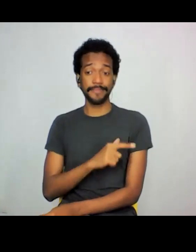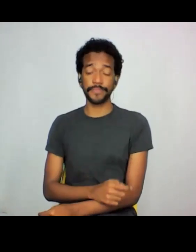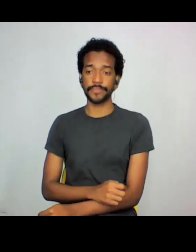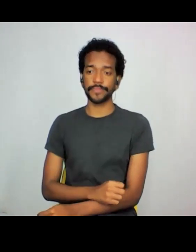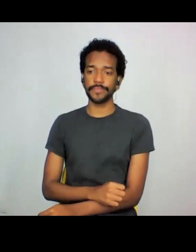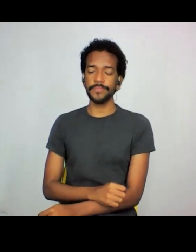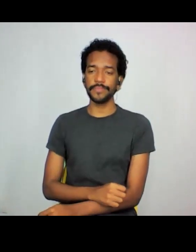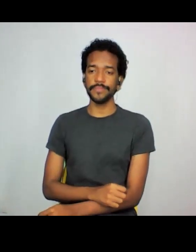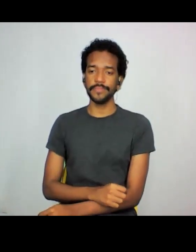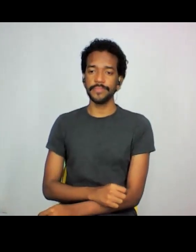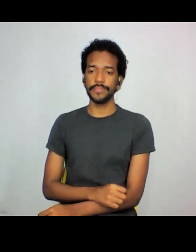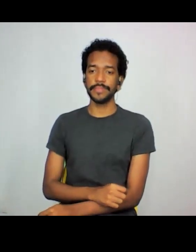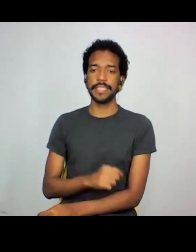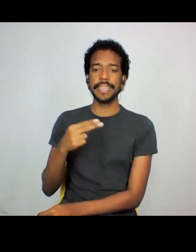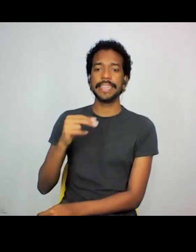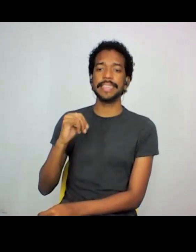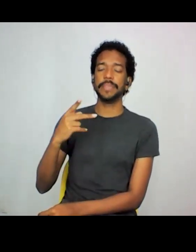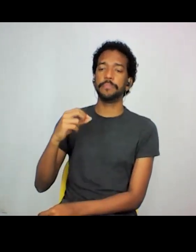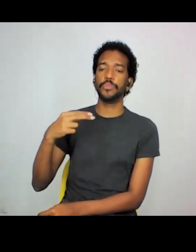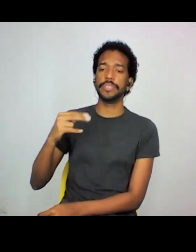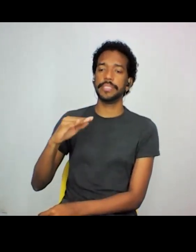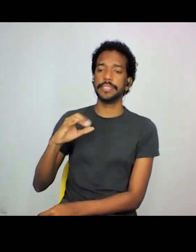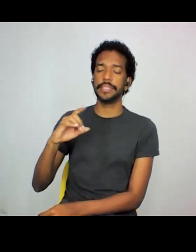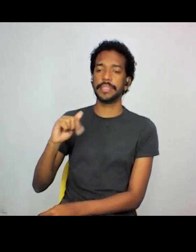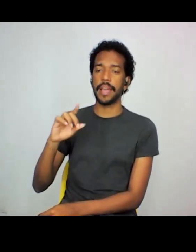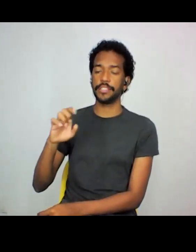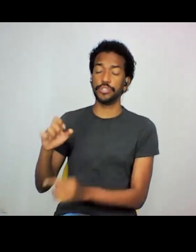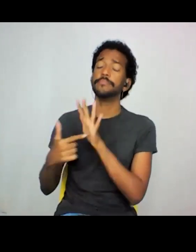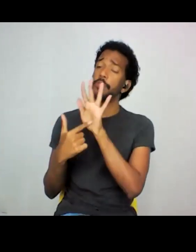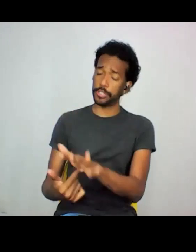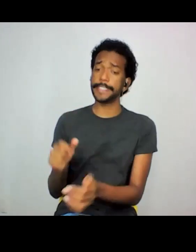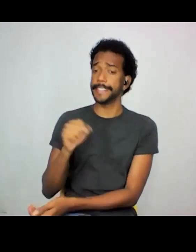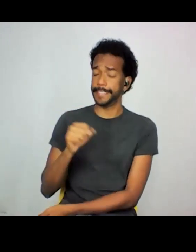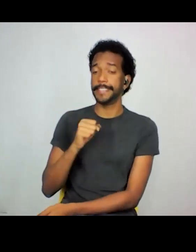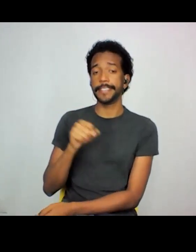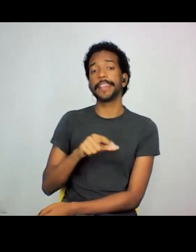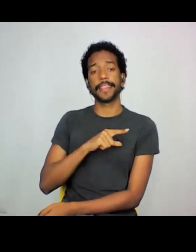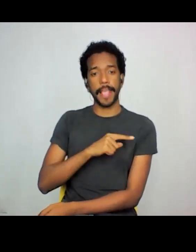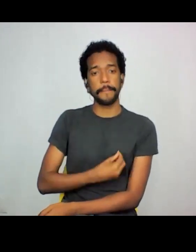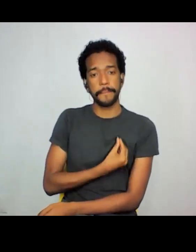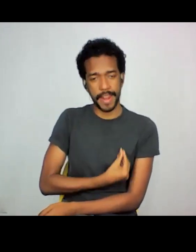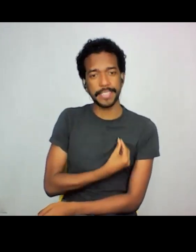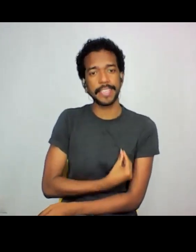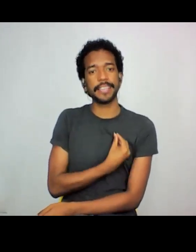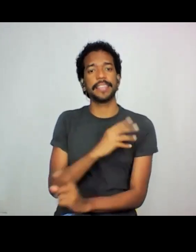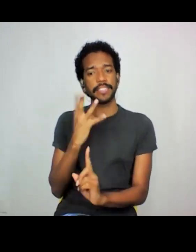de niponicidade, então, também, tem essa presença, assim, né, artística